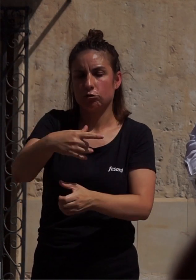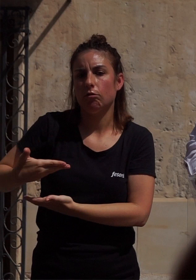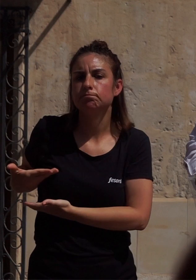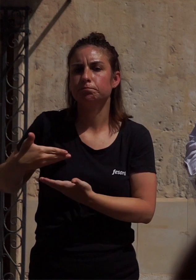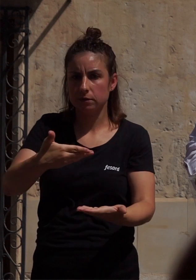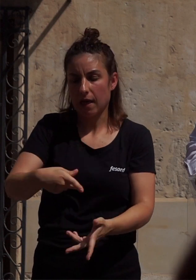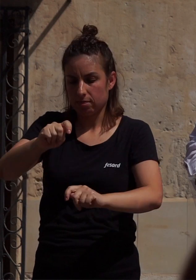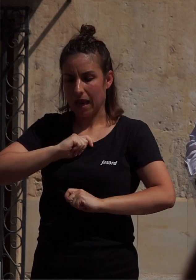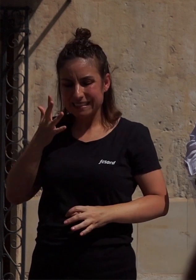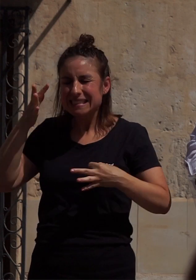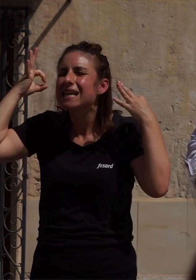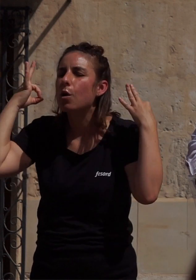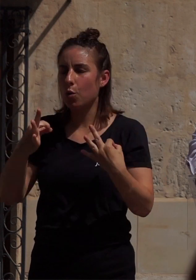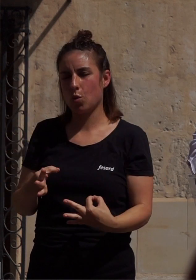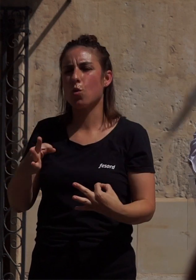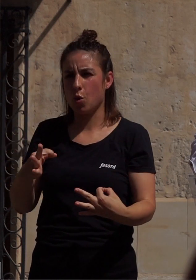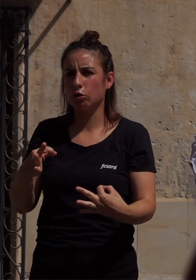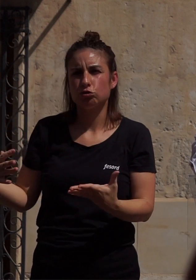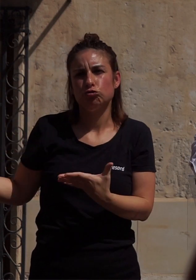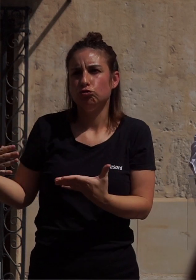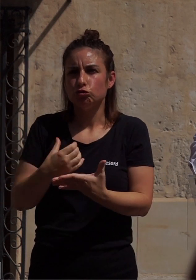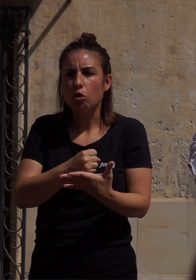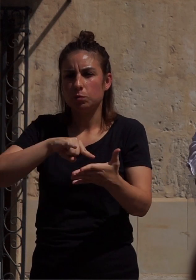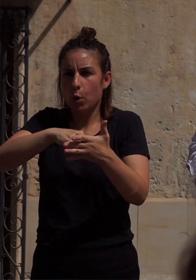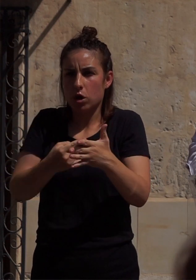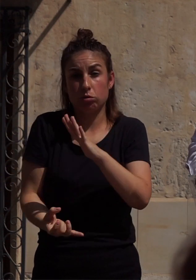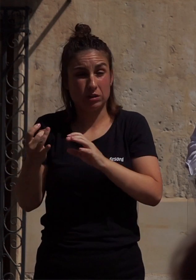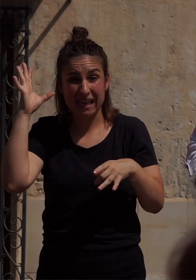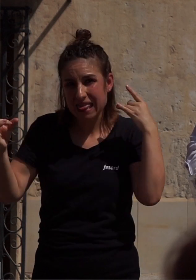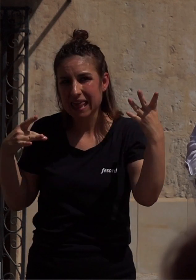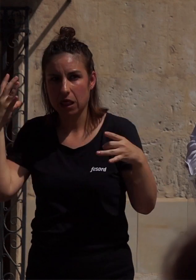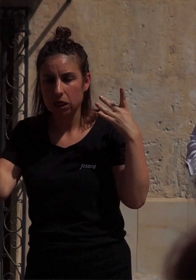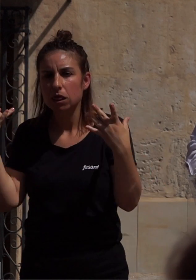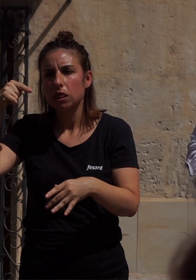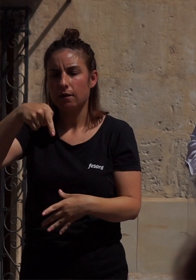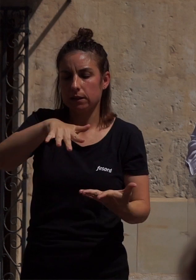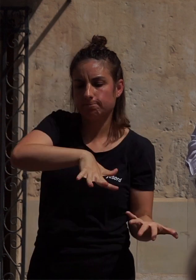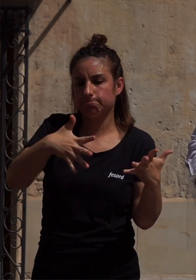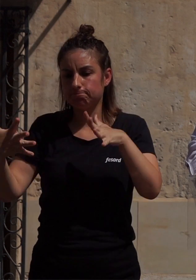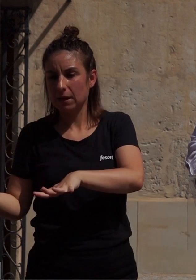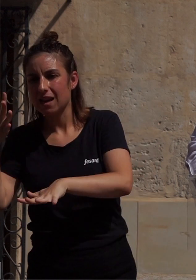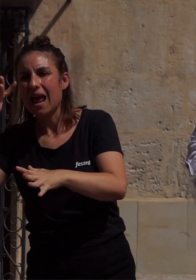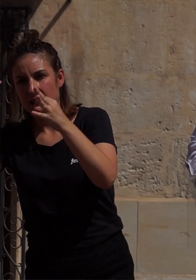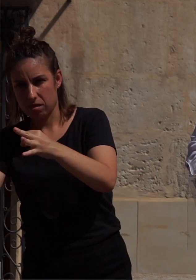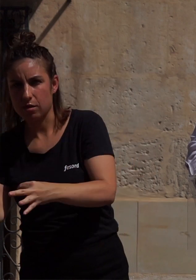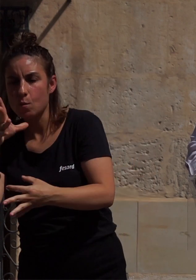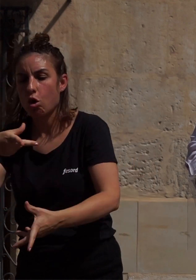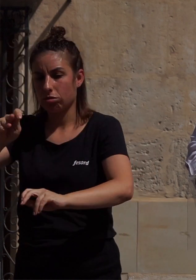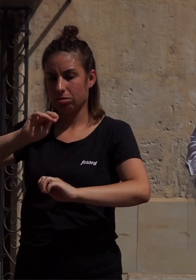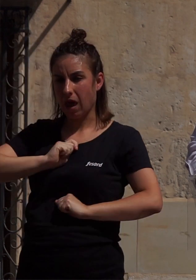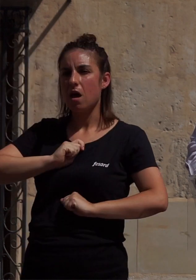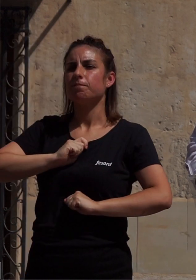la implementación adecuada de todas las iniciativas necesarias para garantizar la igualdad